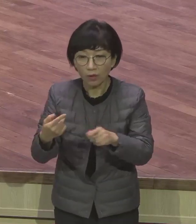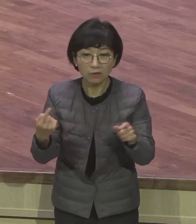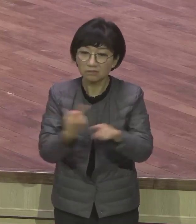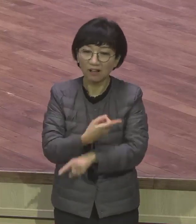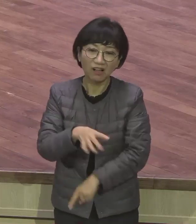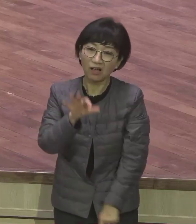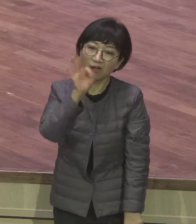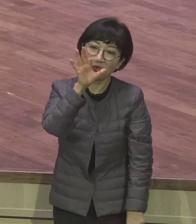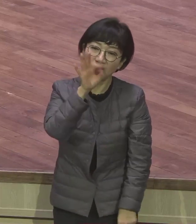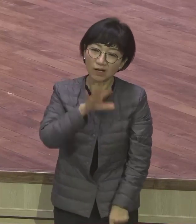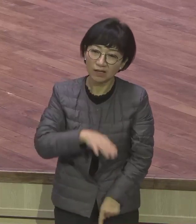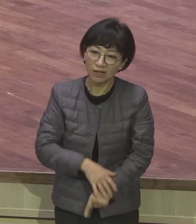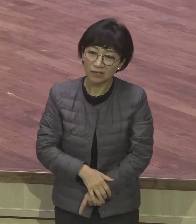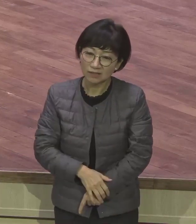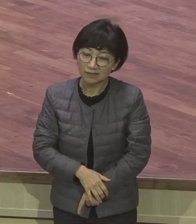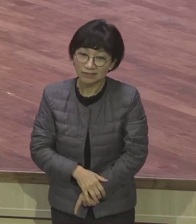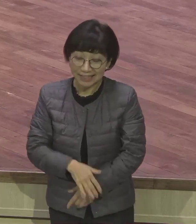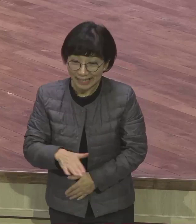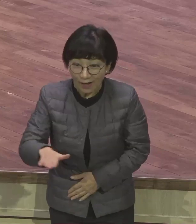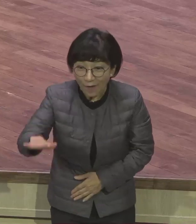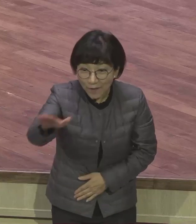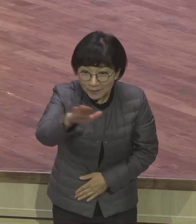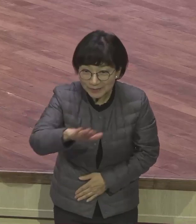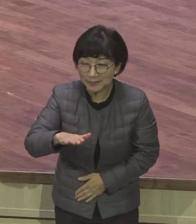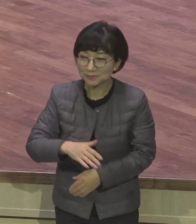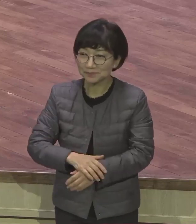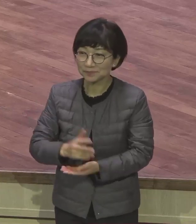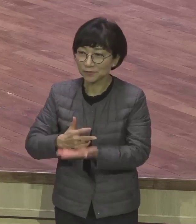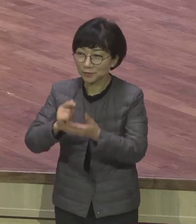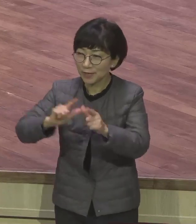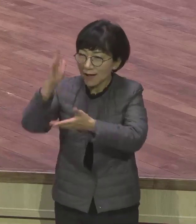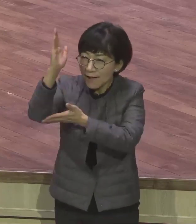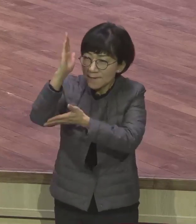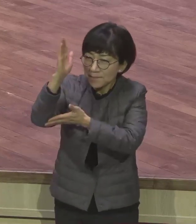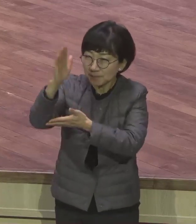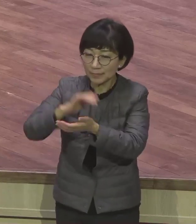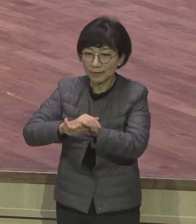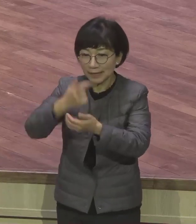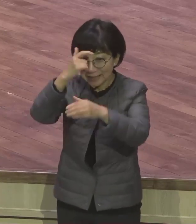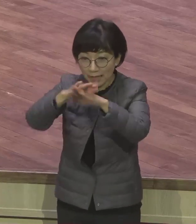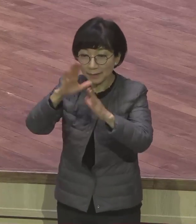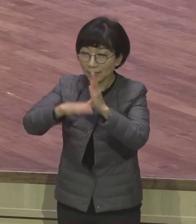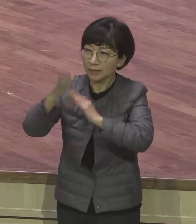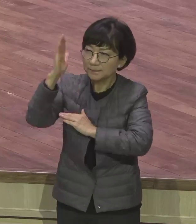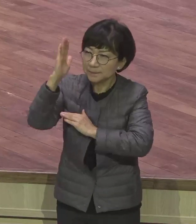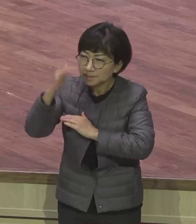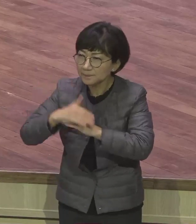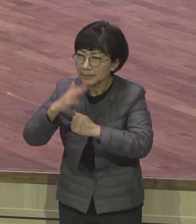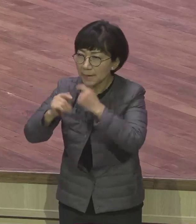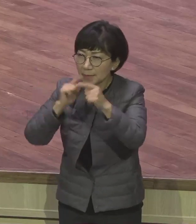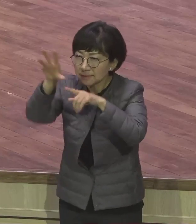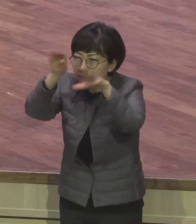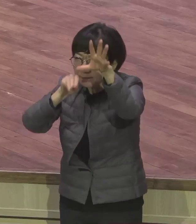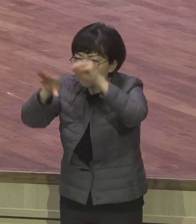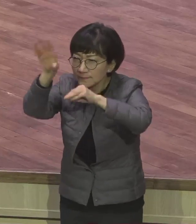여러분들이 특별히 강단을 통해서 말씀 듣는 것만으로서 여러분 체질이 바뀐다